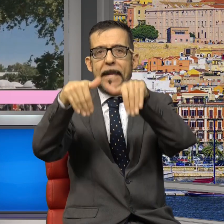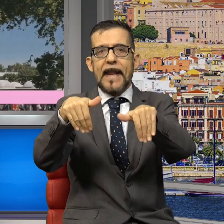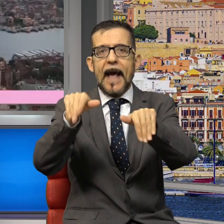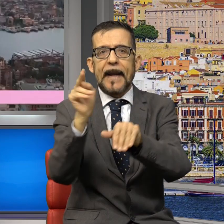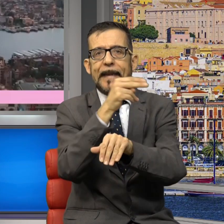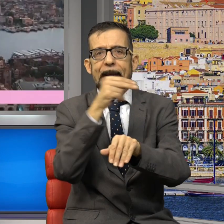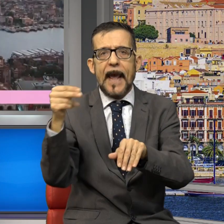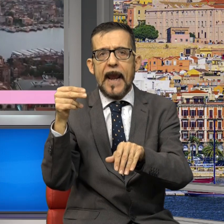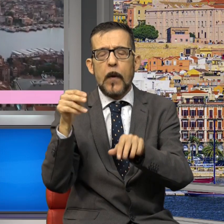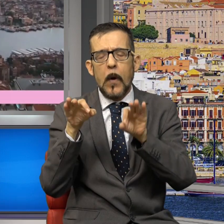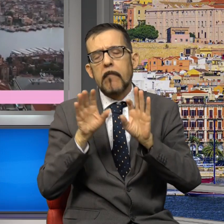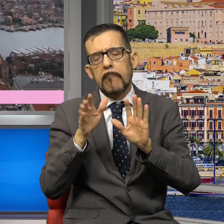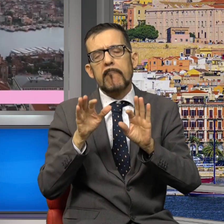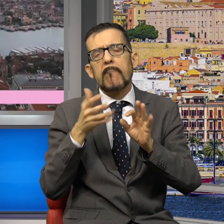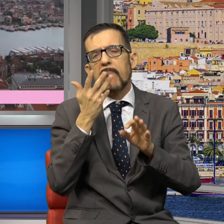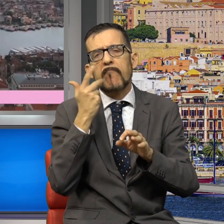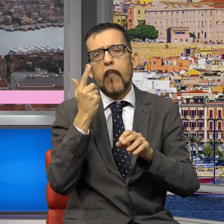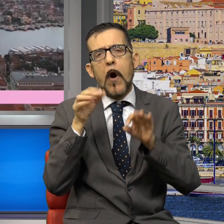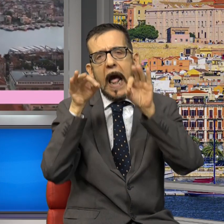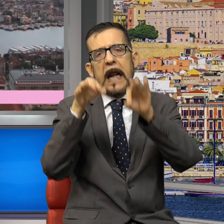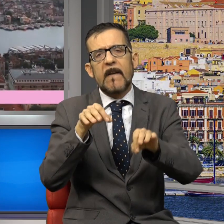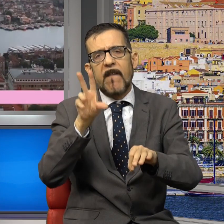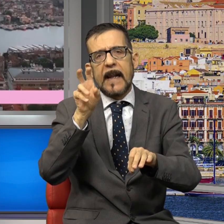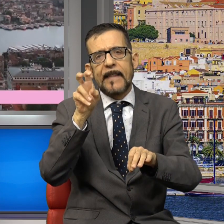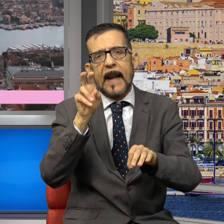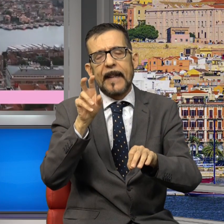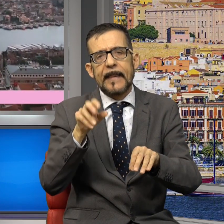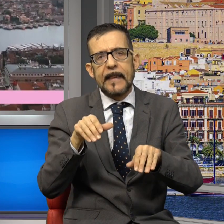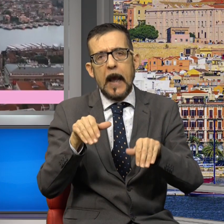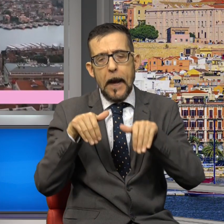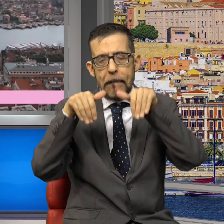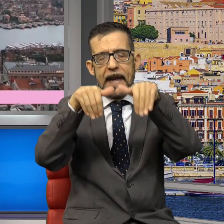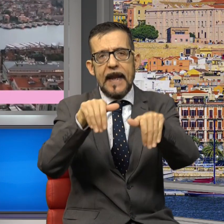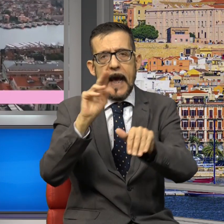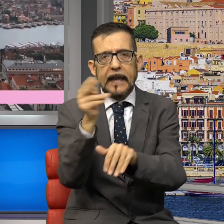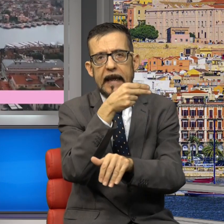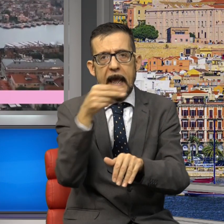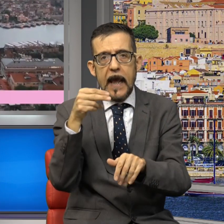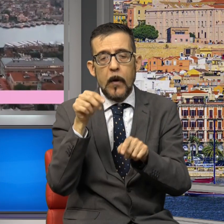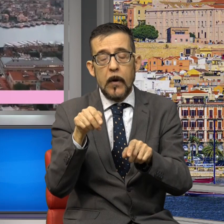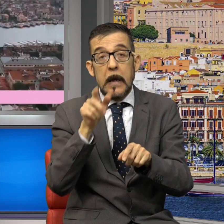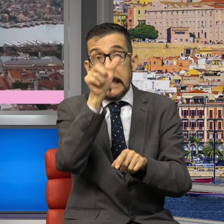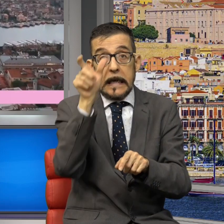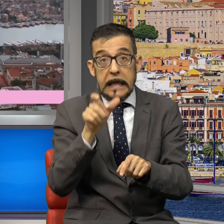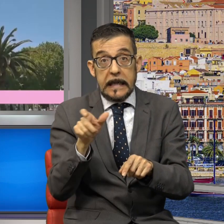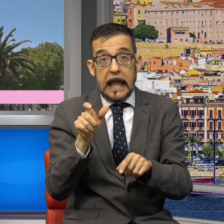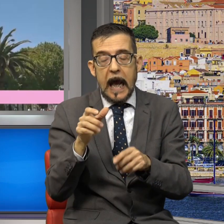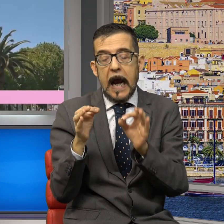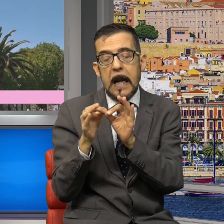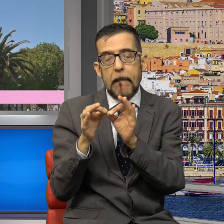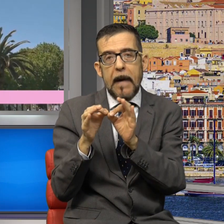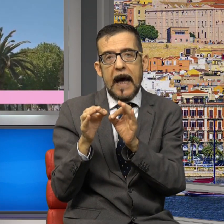arrivare a 30 miliardi nel 2030. Il nostro paese infatti è al momento il principale partner commerciale della Turchia nell'area